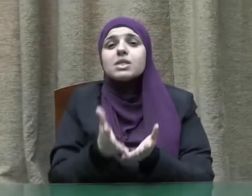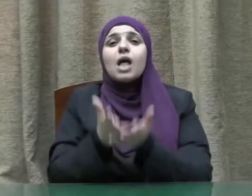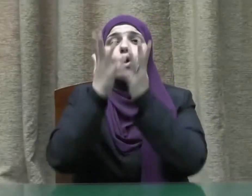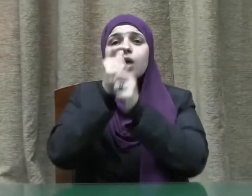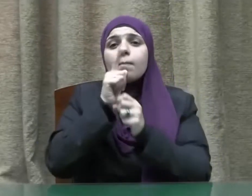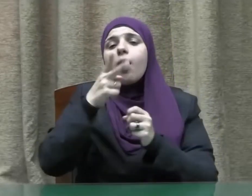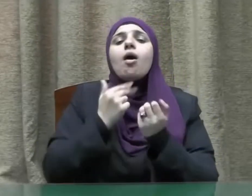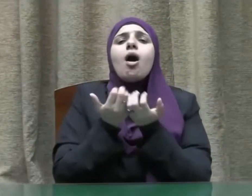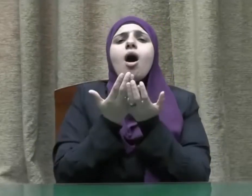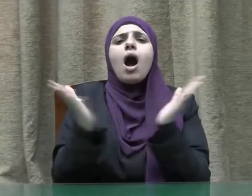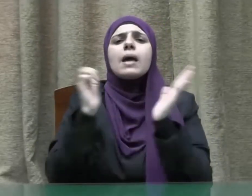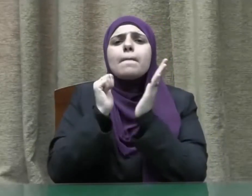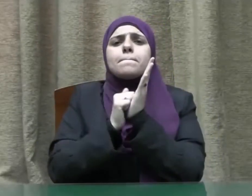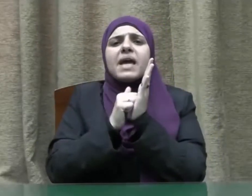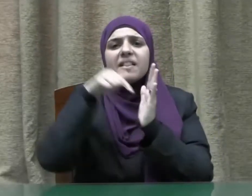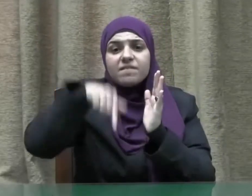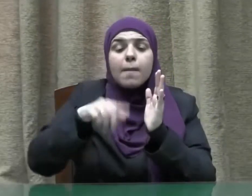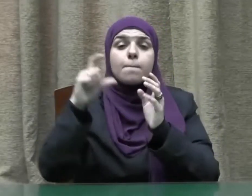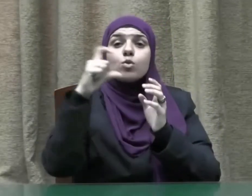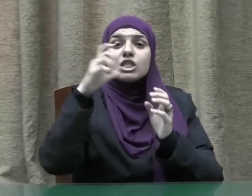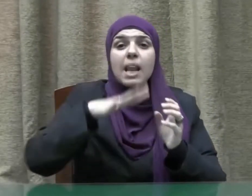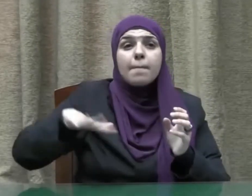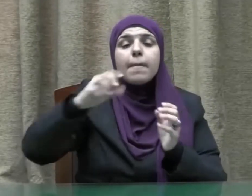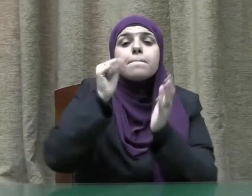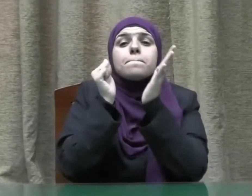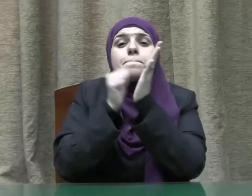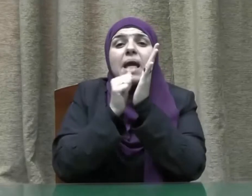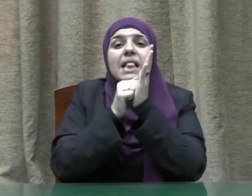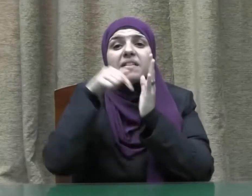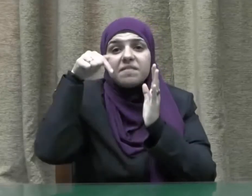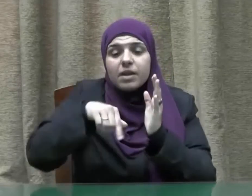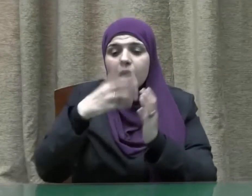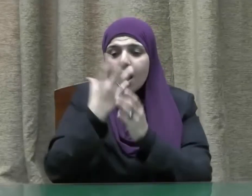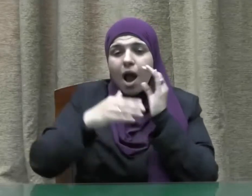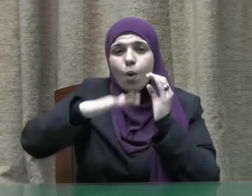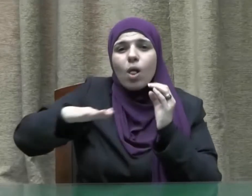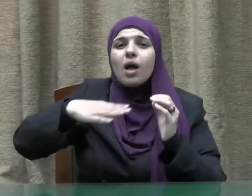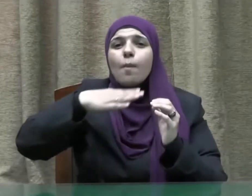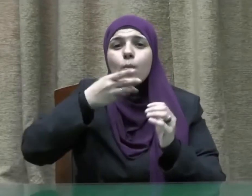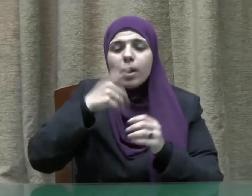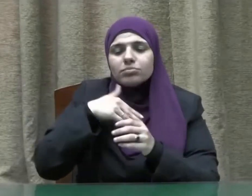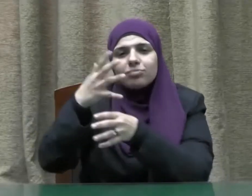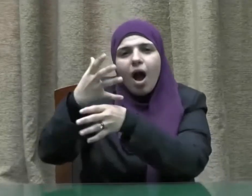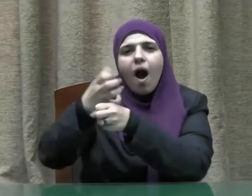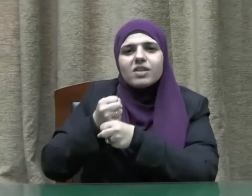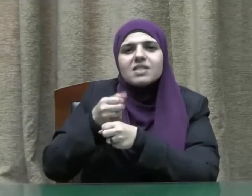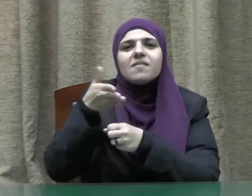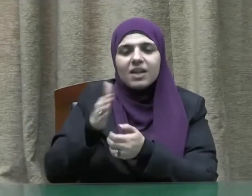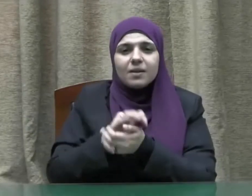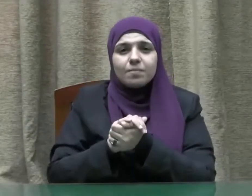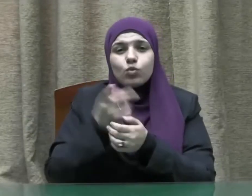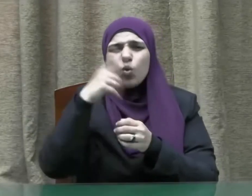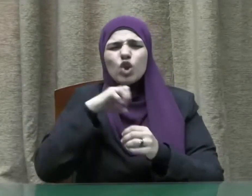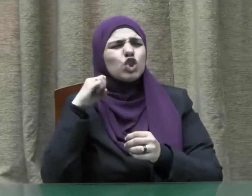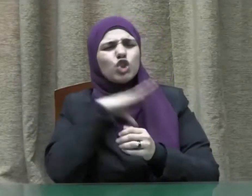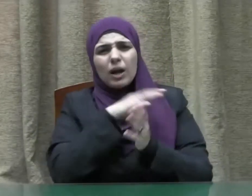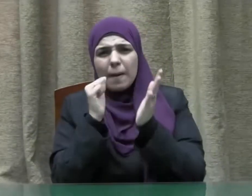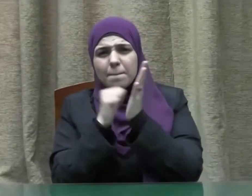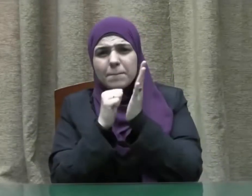وسلم خير بيت في المسلمين بيت فيه يتيم يحسن إليه وشر